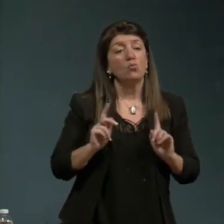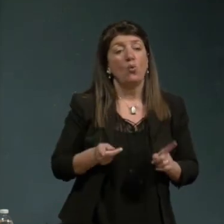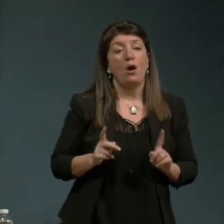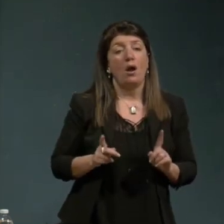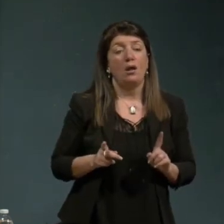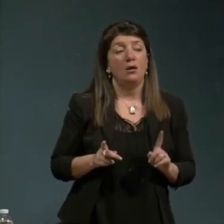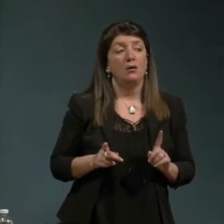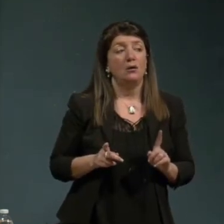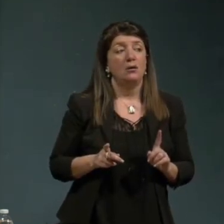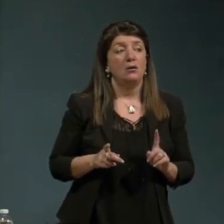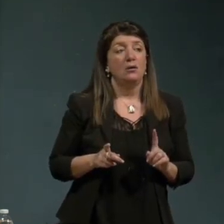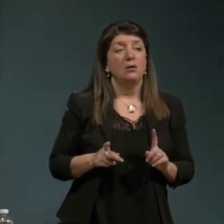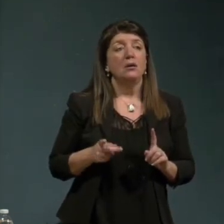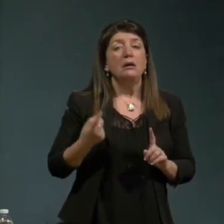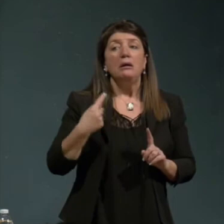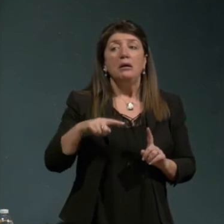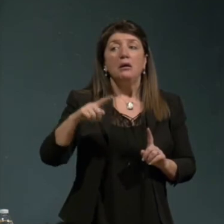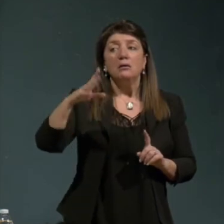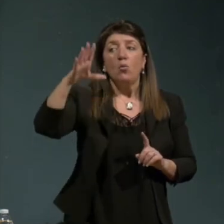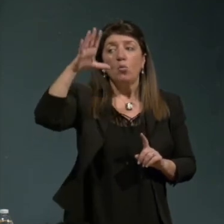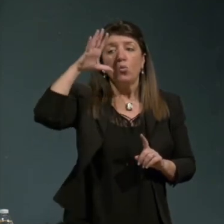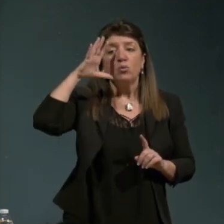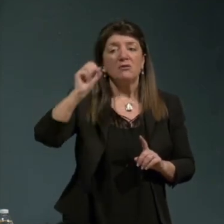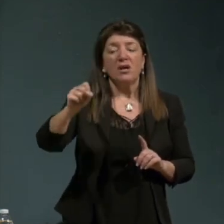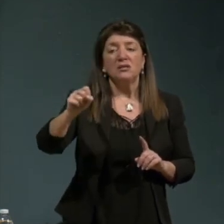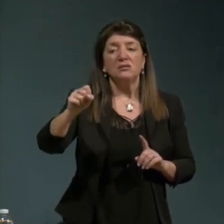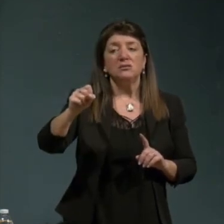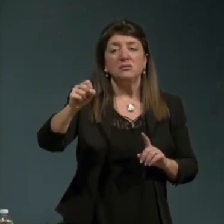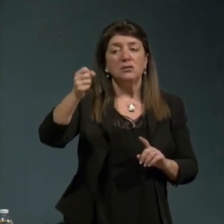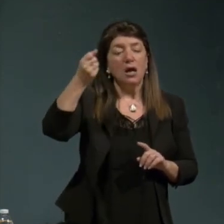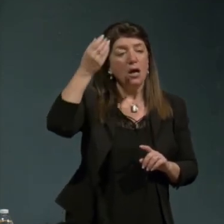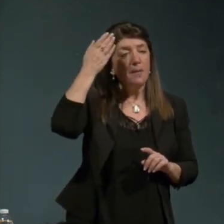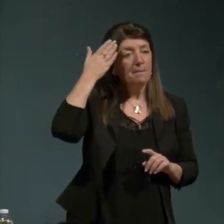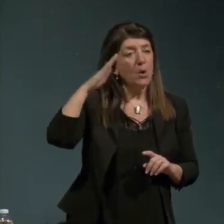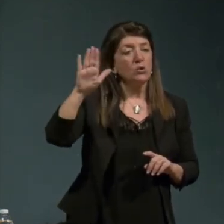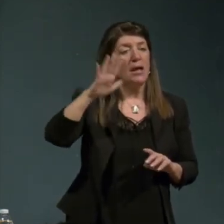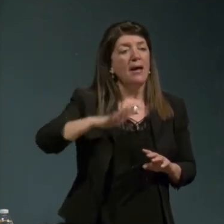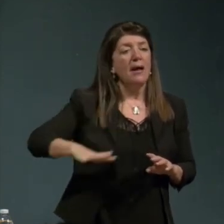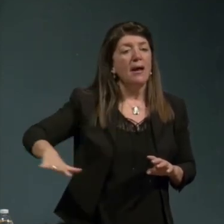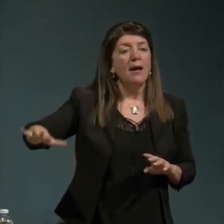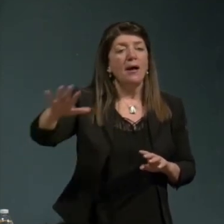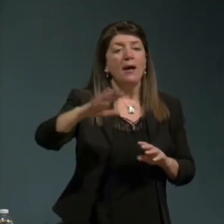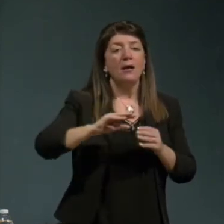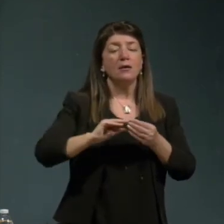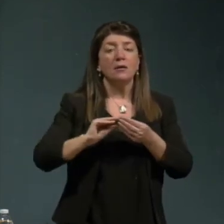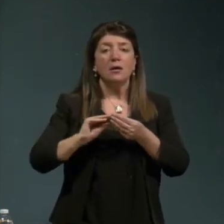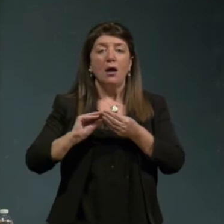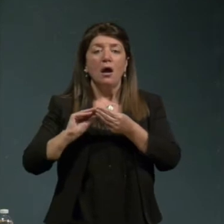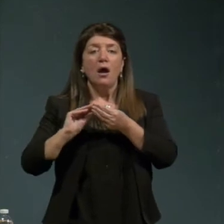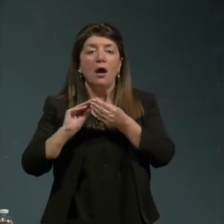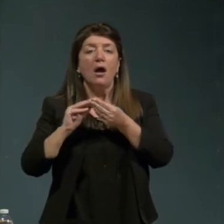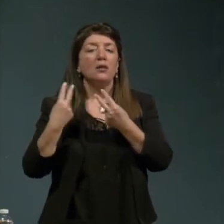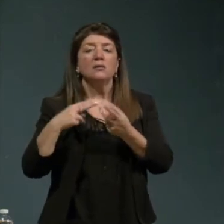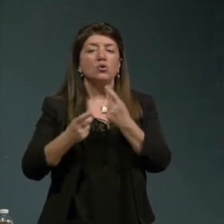l'università moderna sia fatta sulla base delle discipline